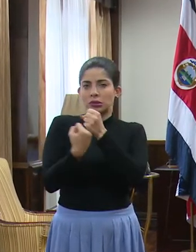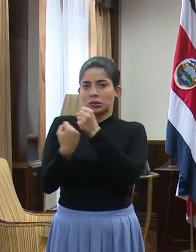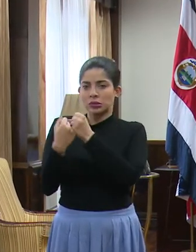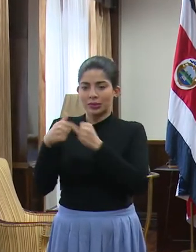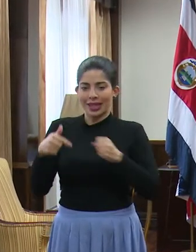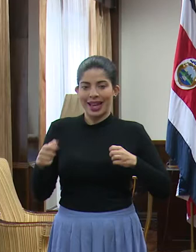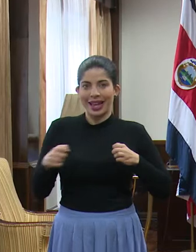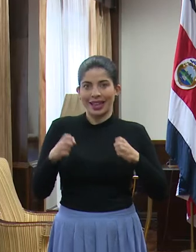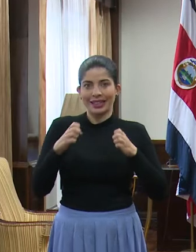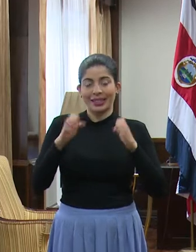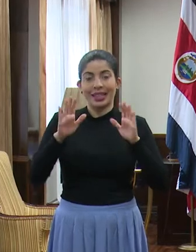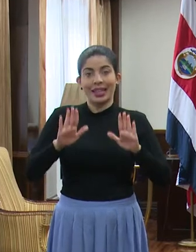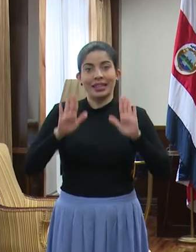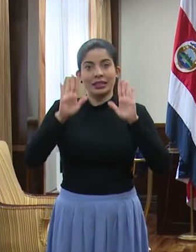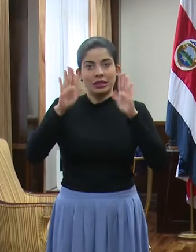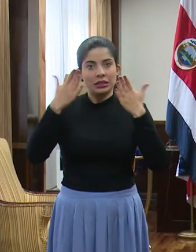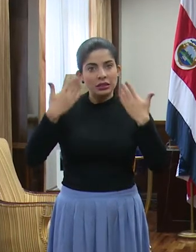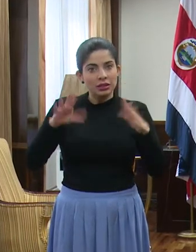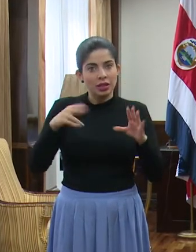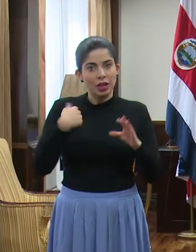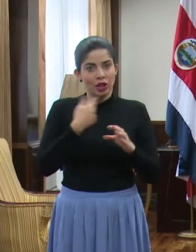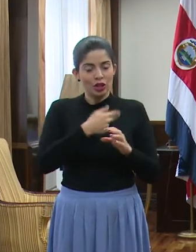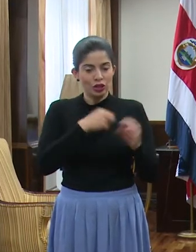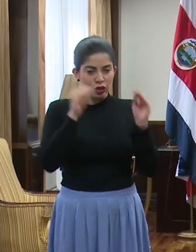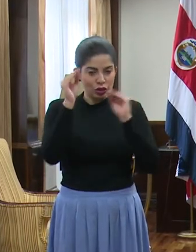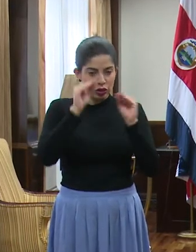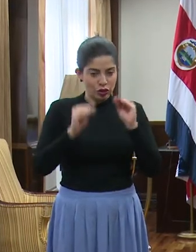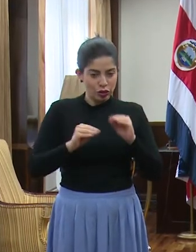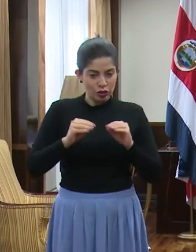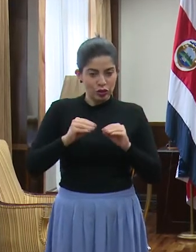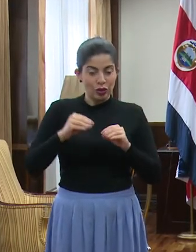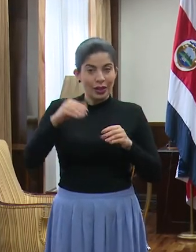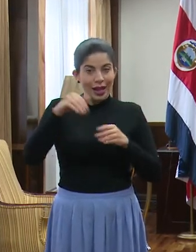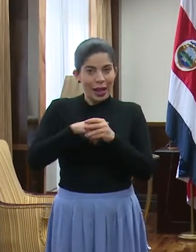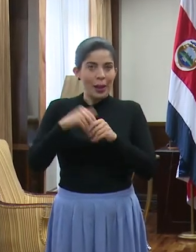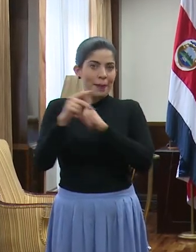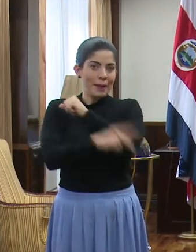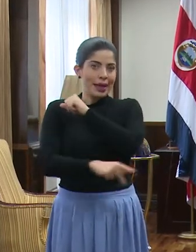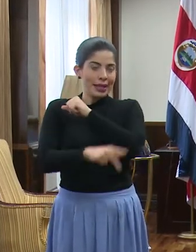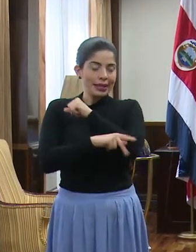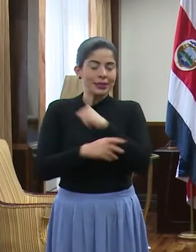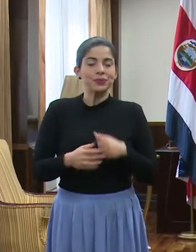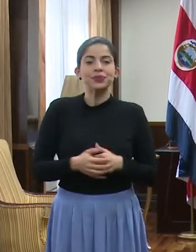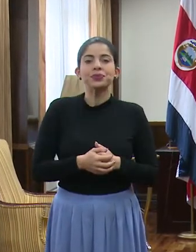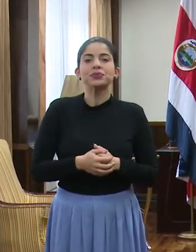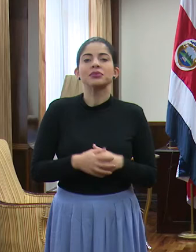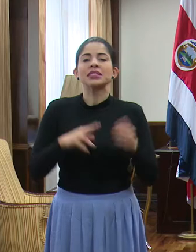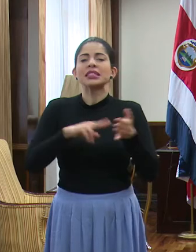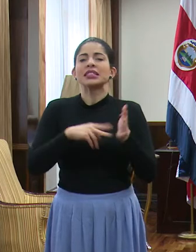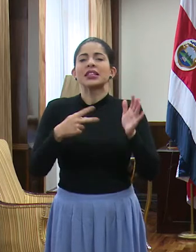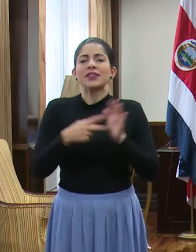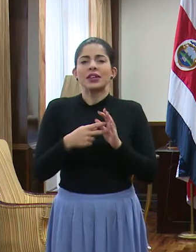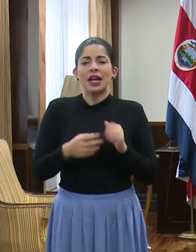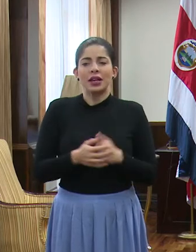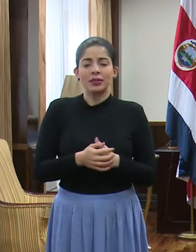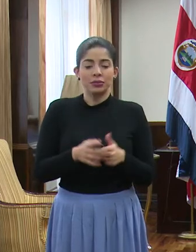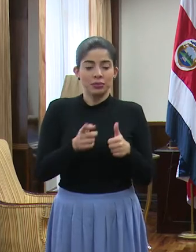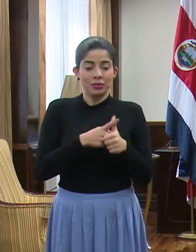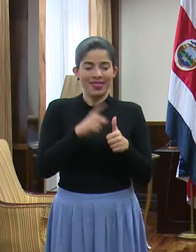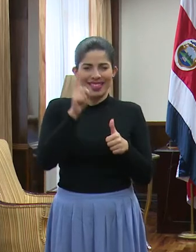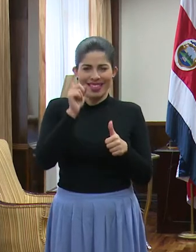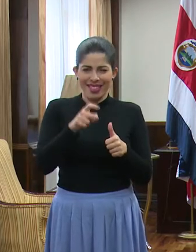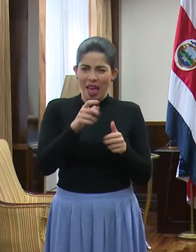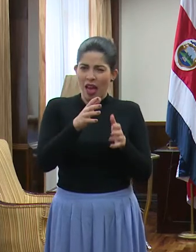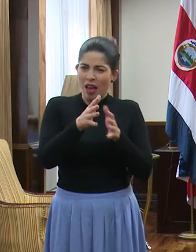estrategia magnífica que hemos tejido dentro del país, quiero decir. Es decir, tenemos que